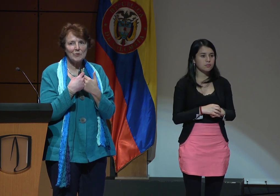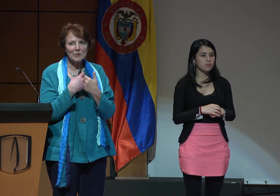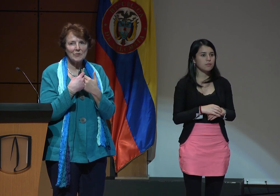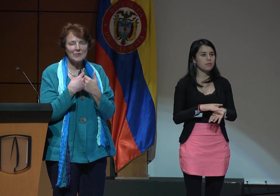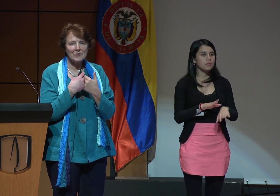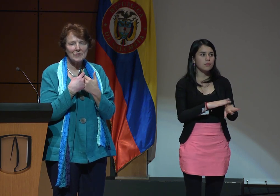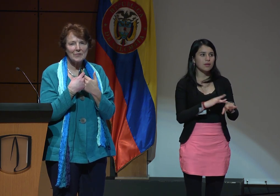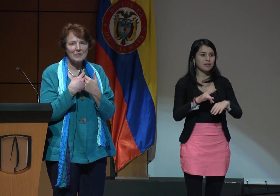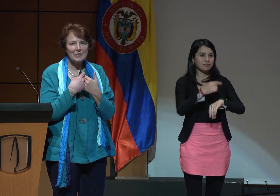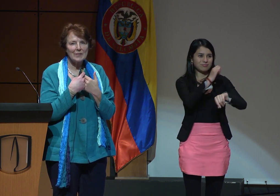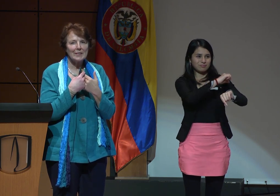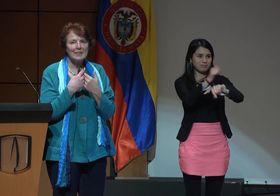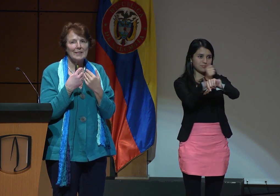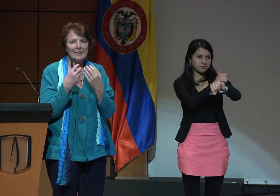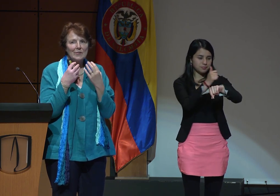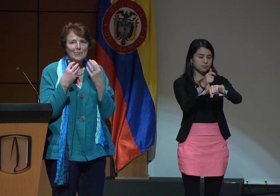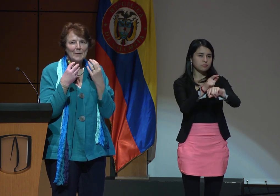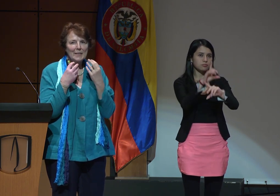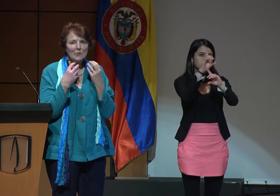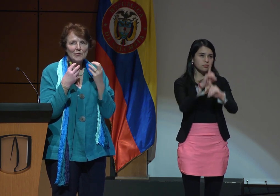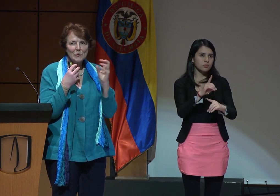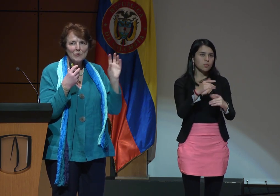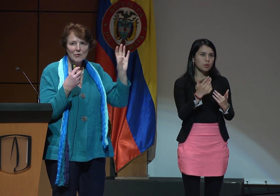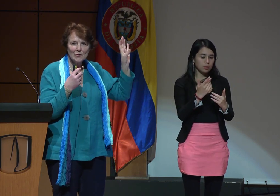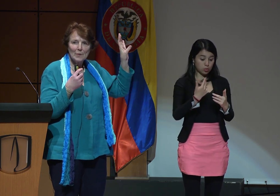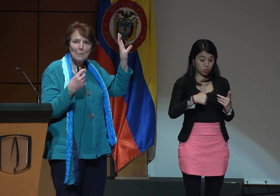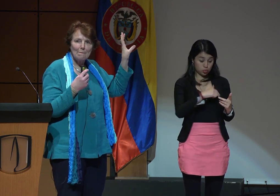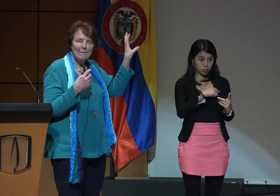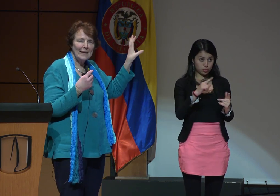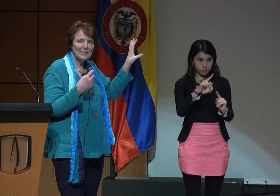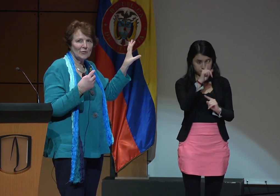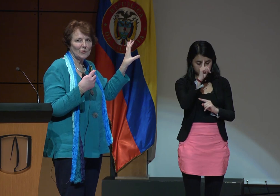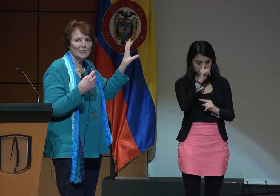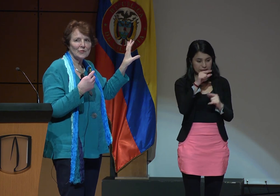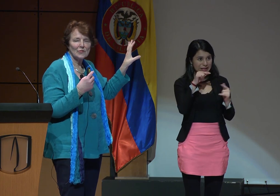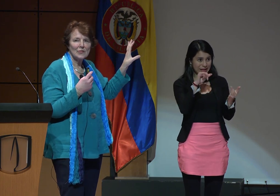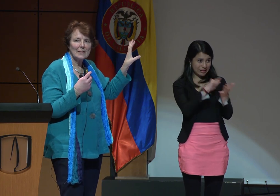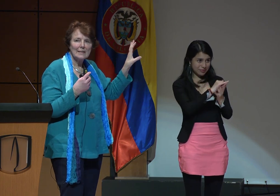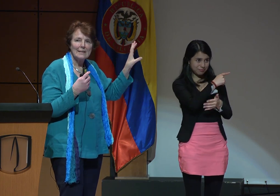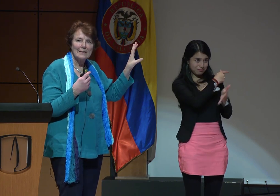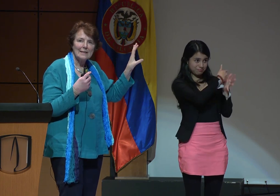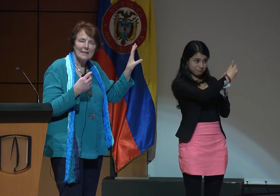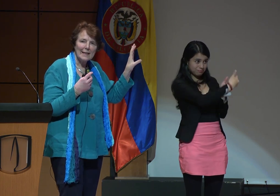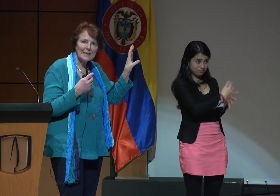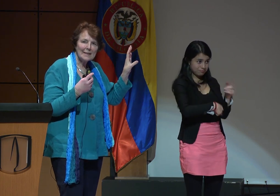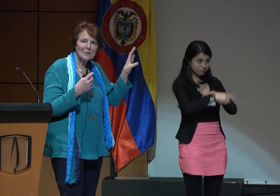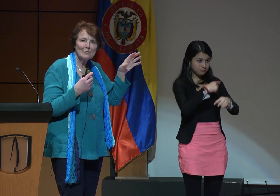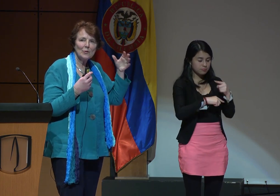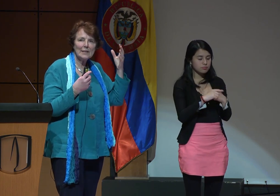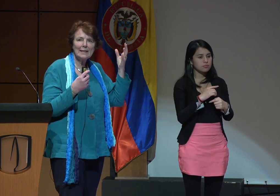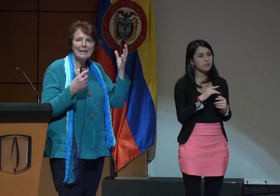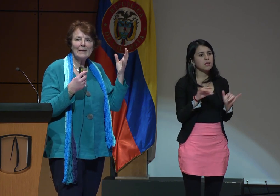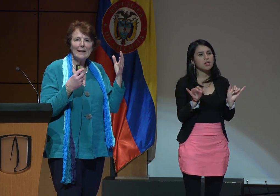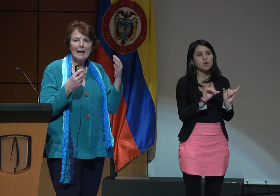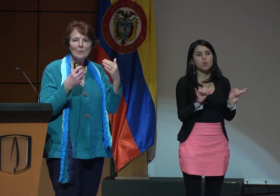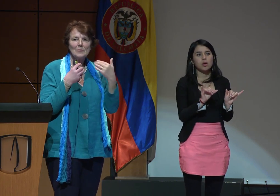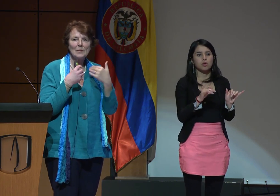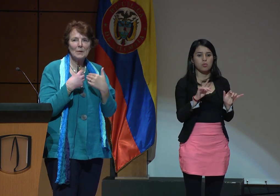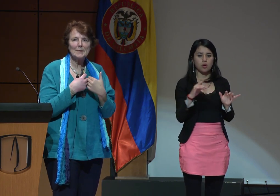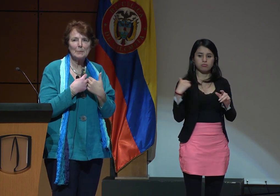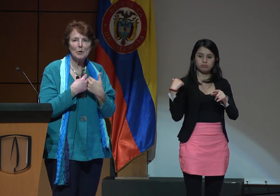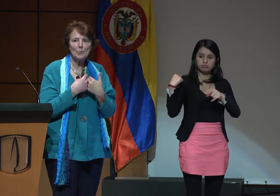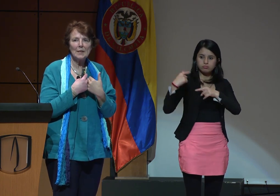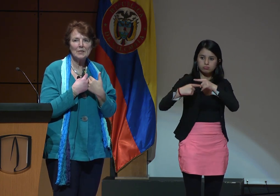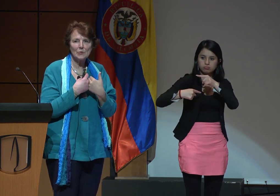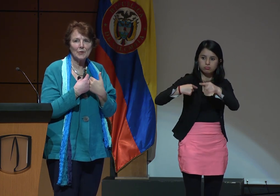pecarios para nosotros esto era como el legado